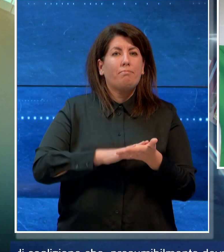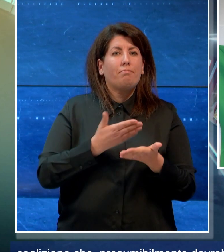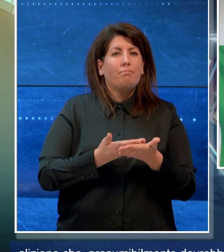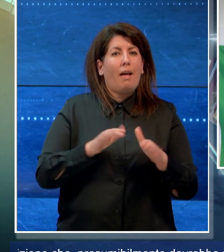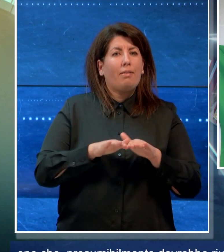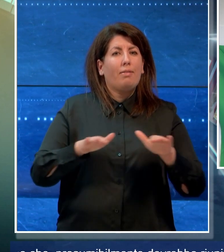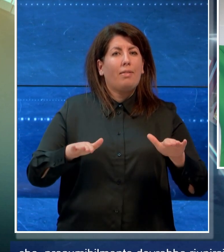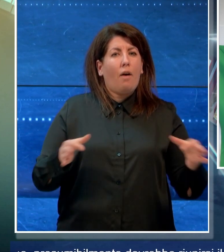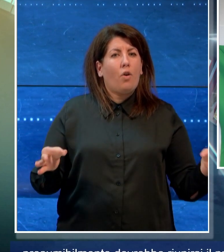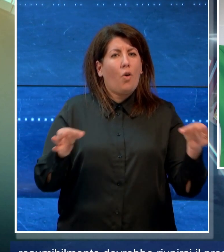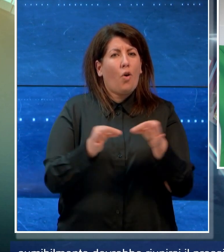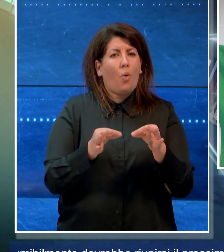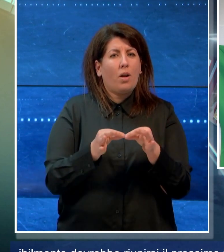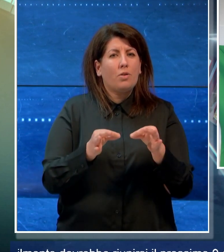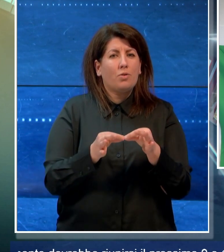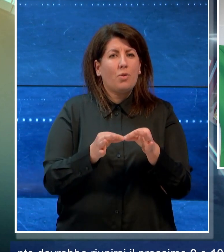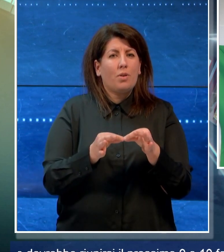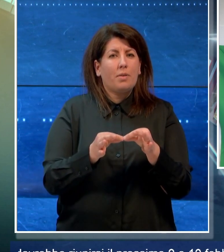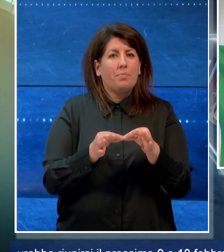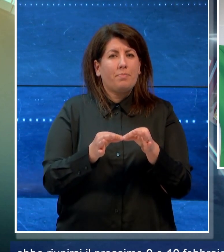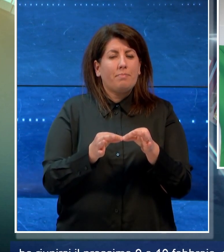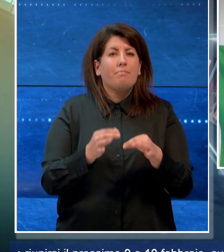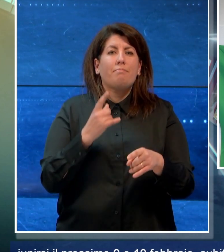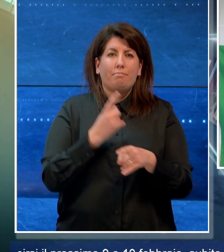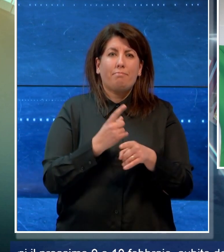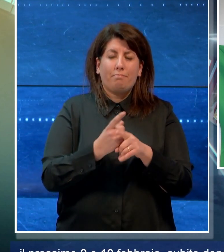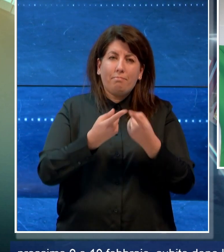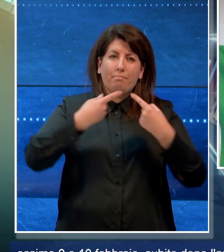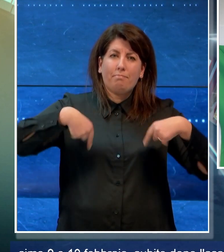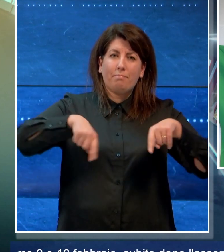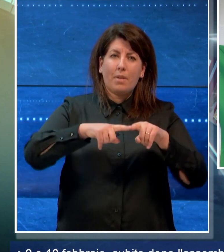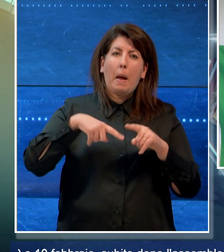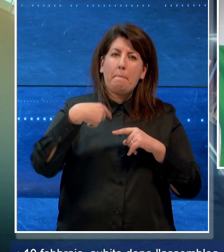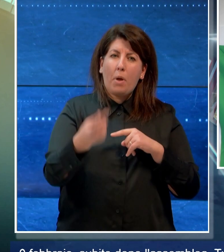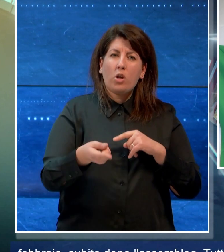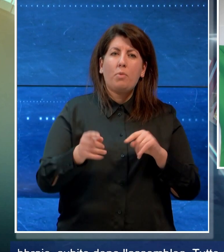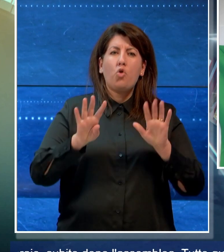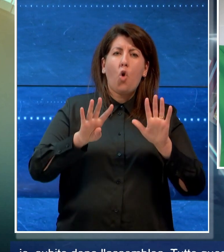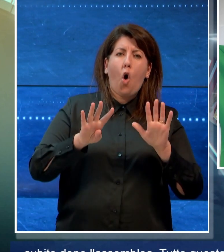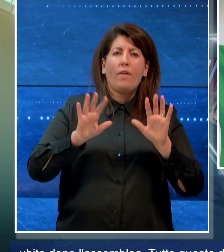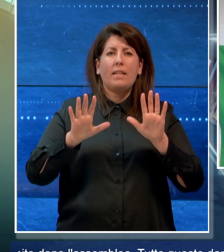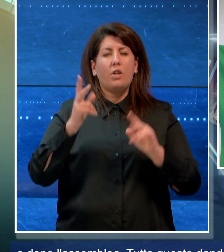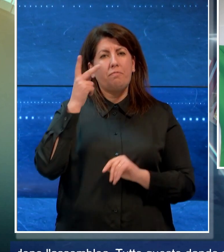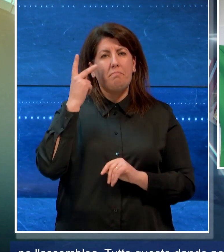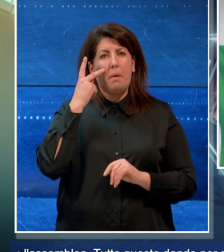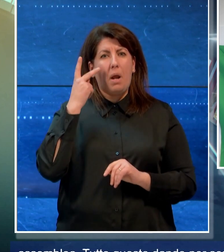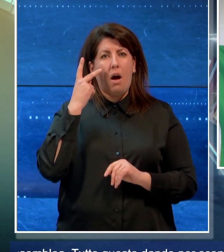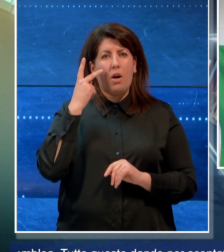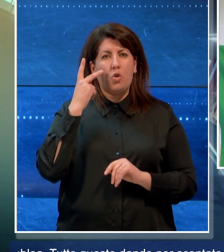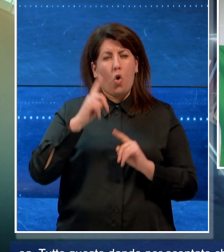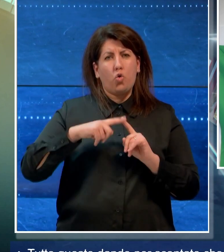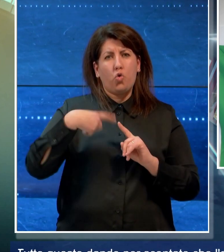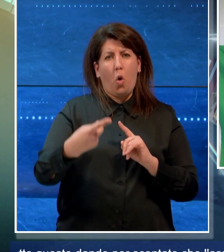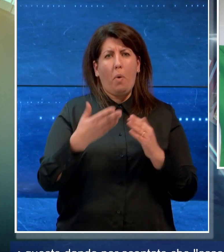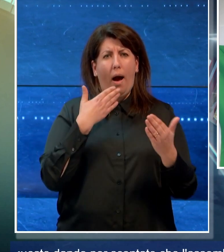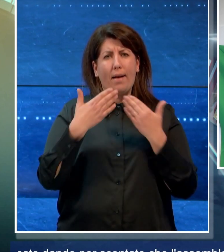coalizione che presumibilmente dovrebbe riunirsi il prossimo 9 o 10 febbraio, subito dopo